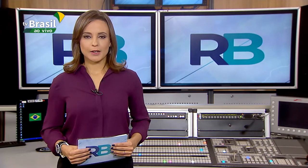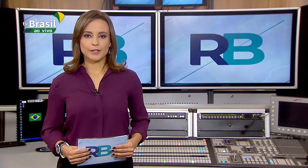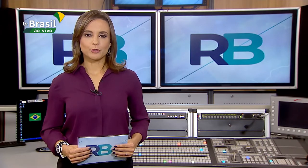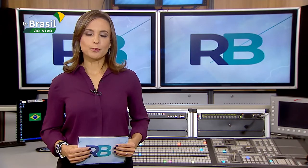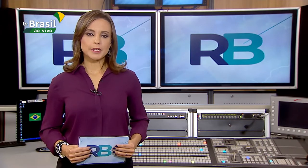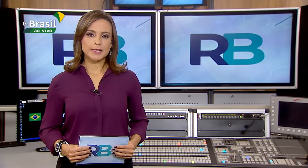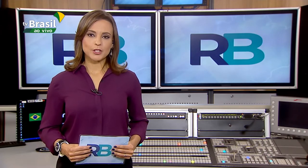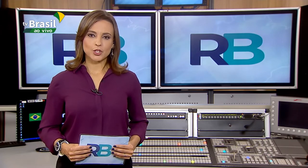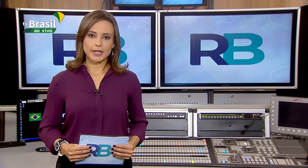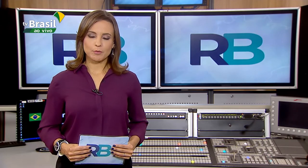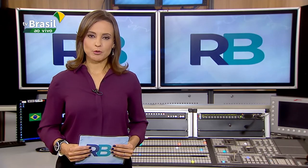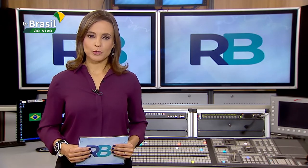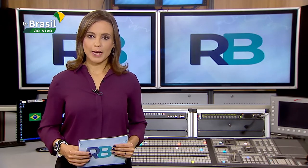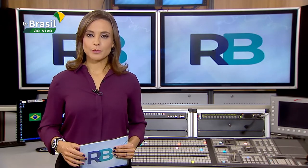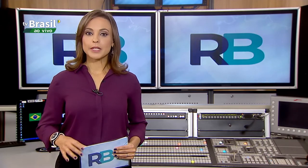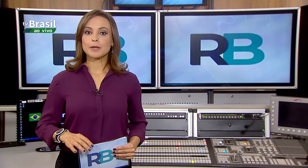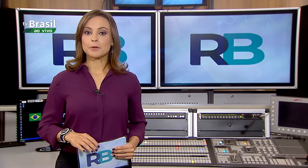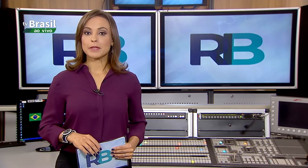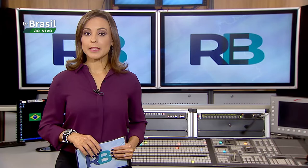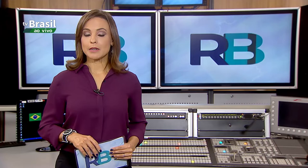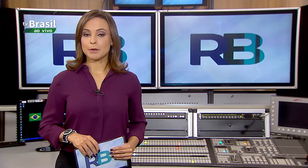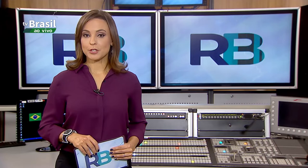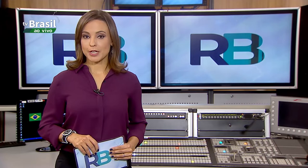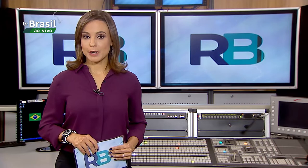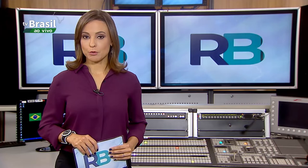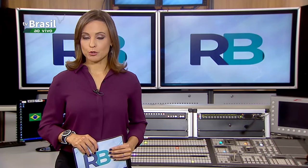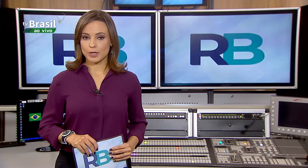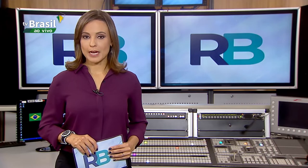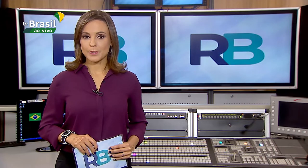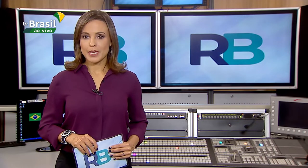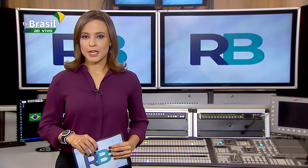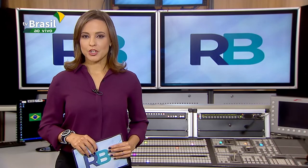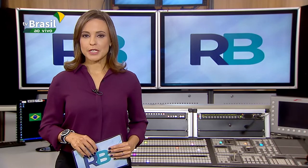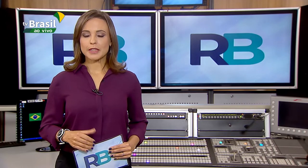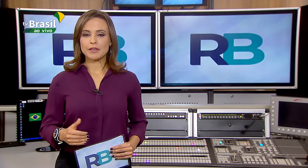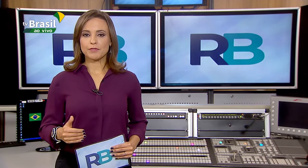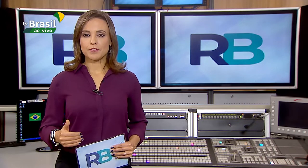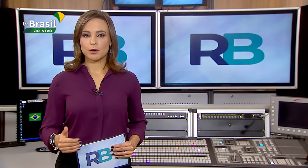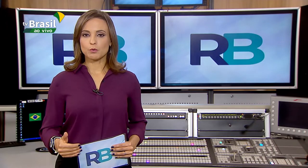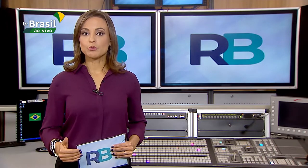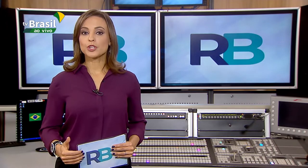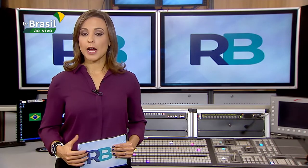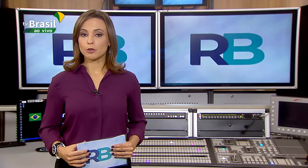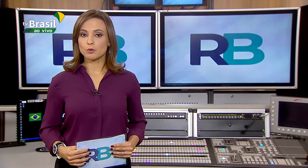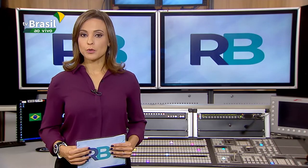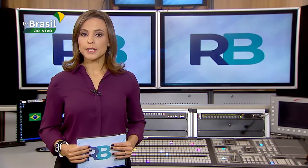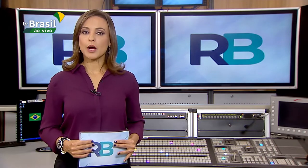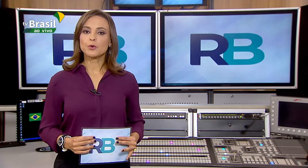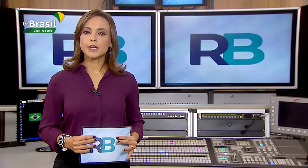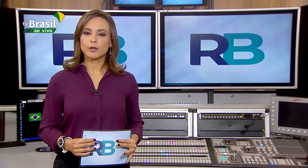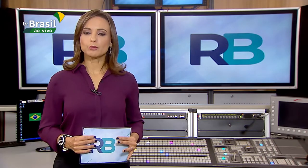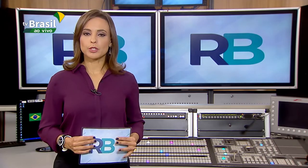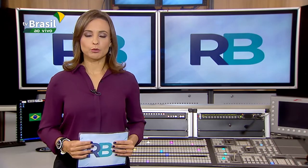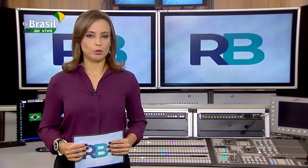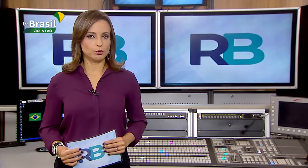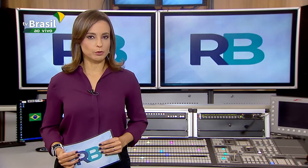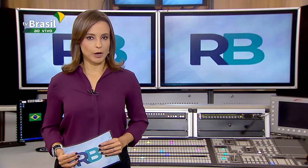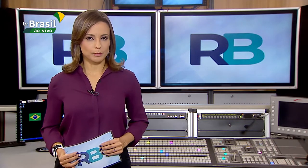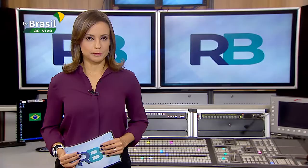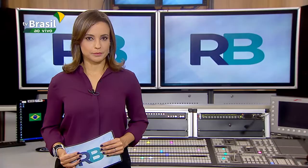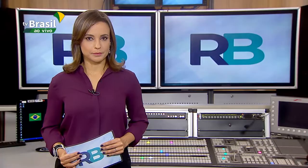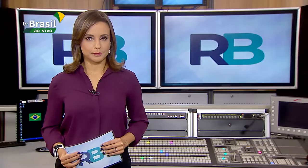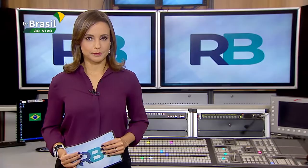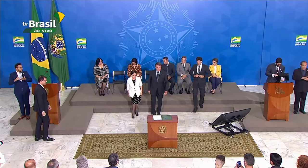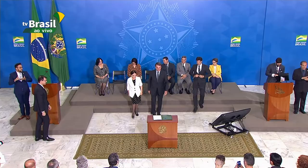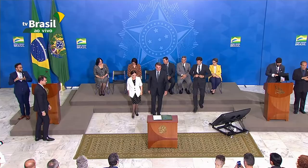Planalto. Ao lado do presidente Jair Bolsonaro e da primeira-dama Michele Bolsonaro, Regina defendeu o diálogo e a união do setor